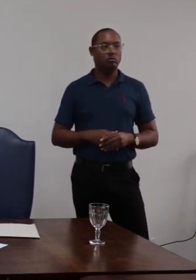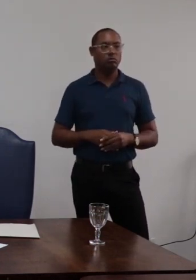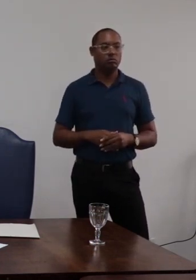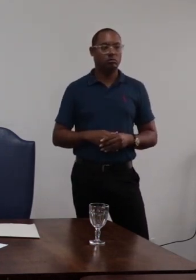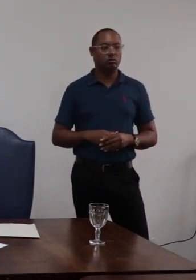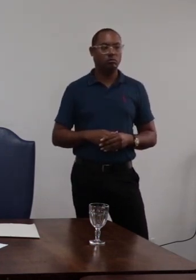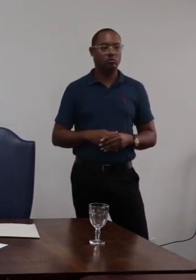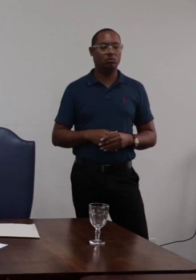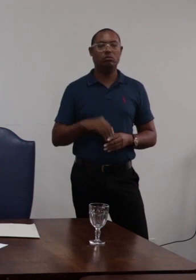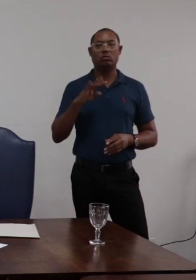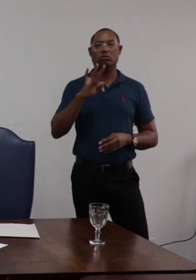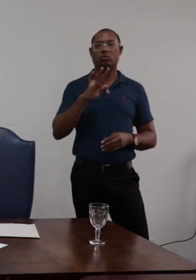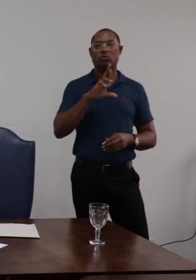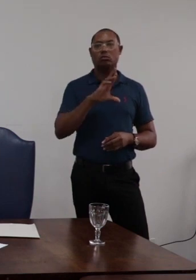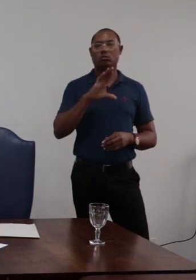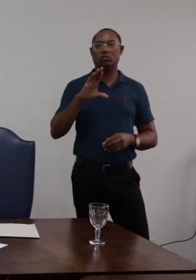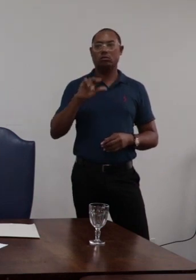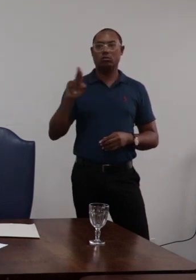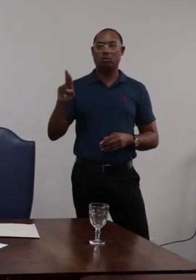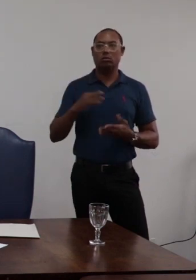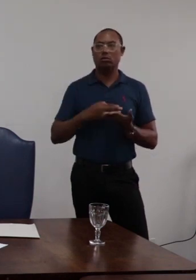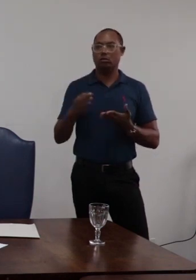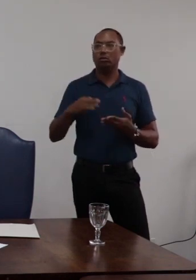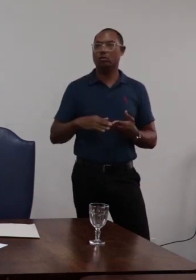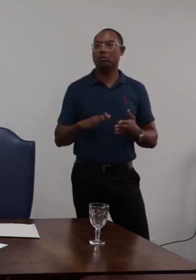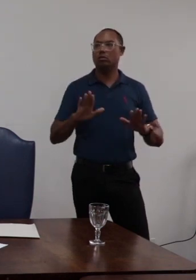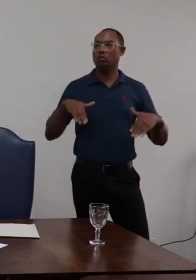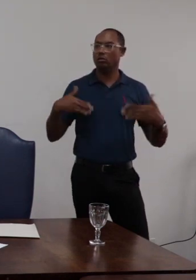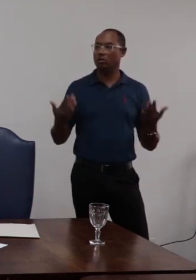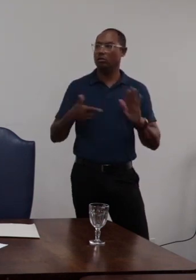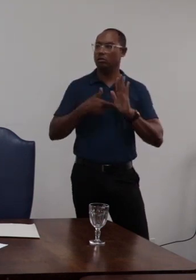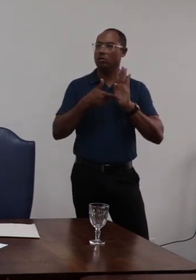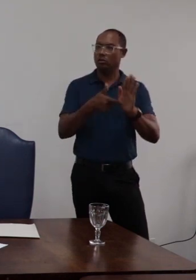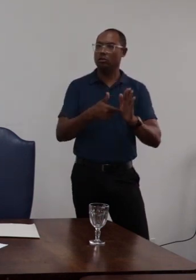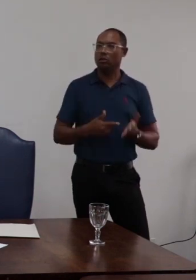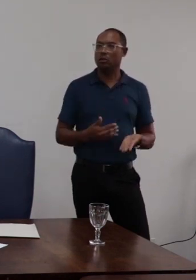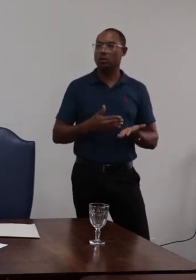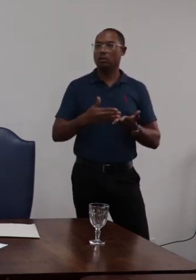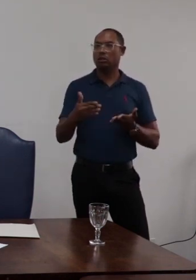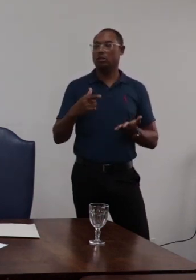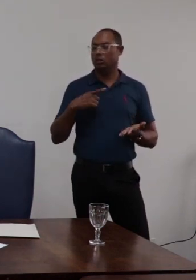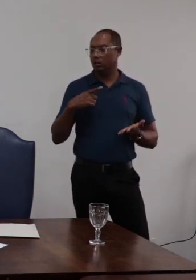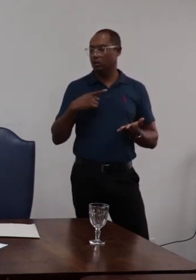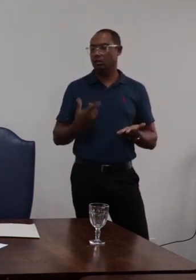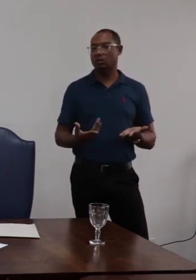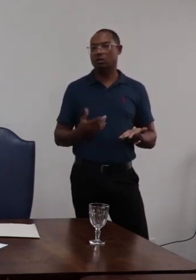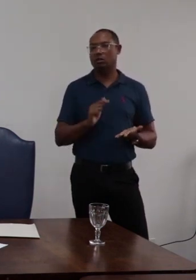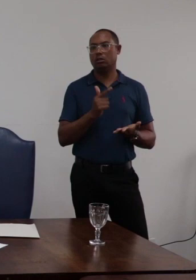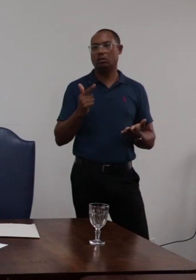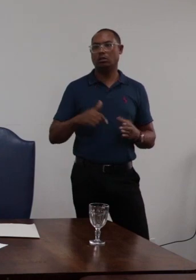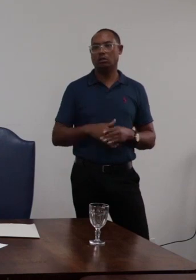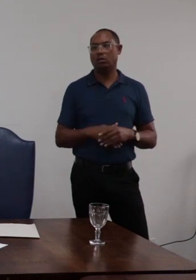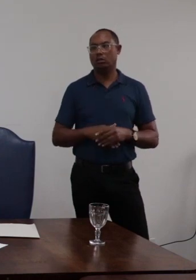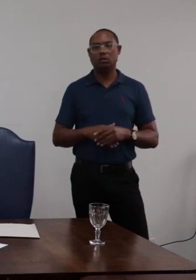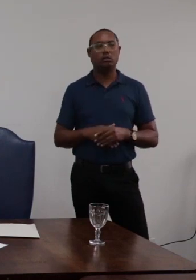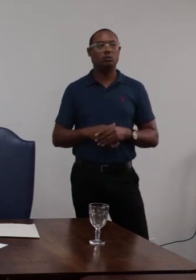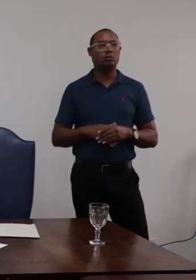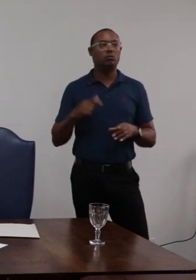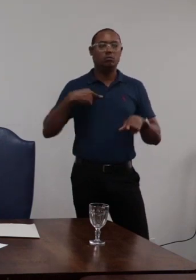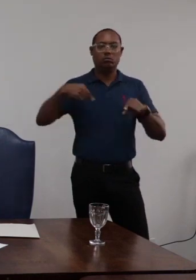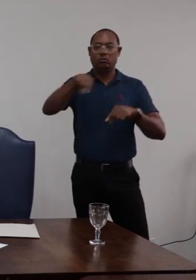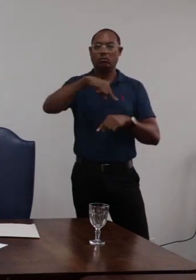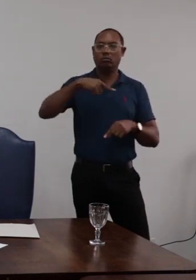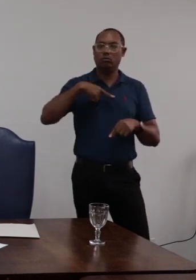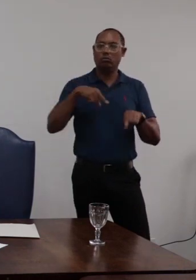do TCU e também da Projul onde se constatou uma incoerência e nesse sentido